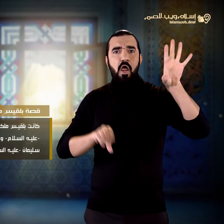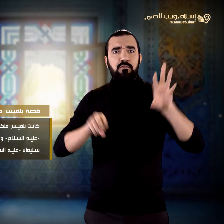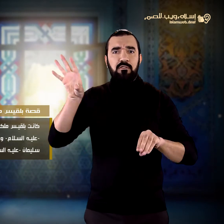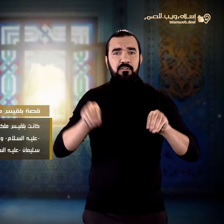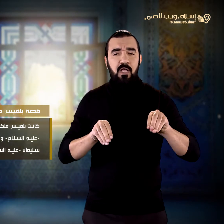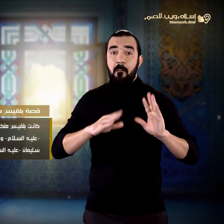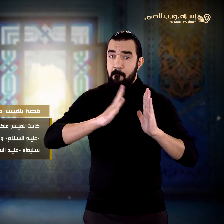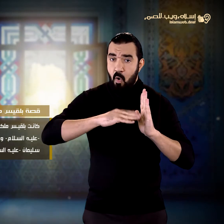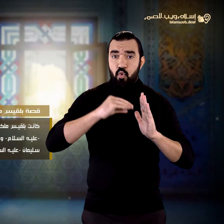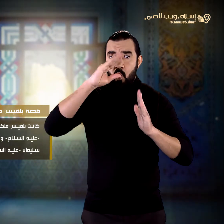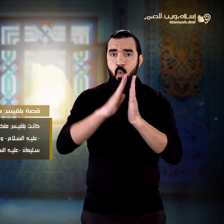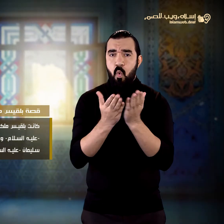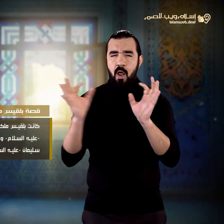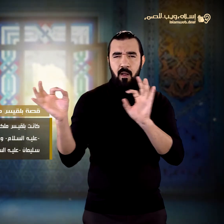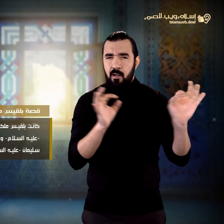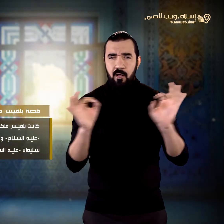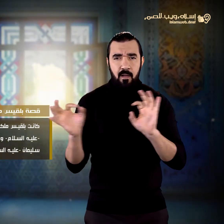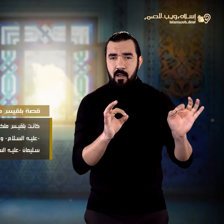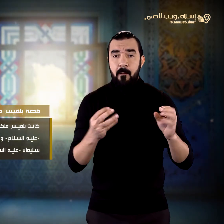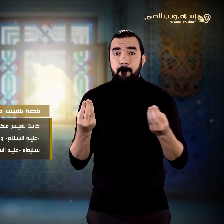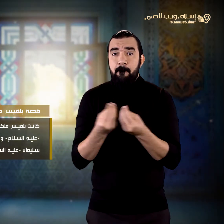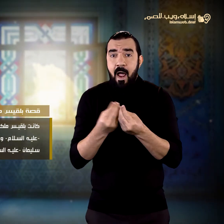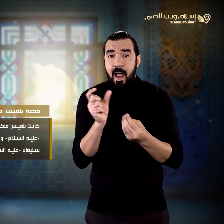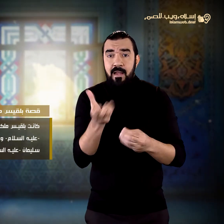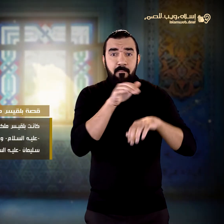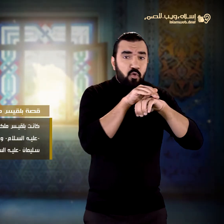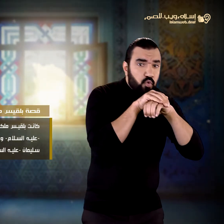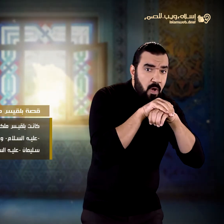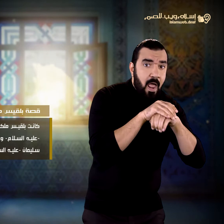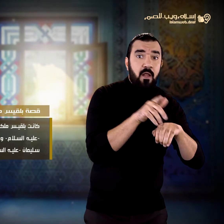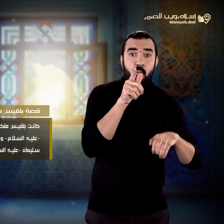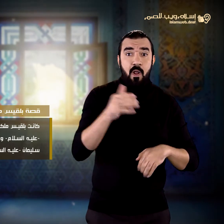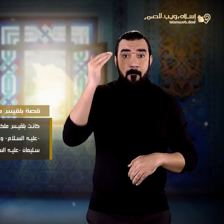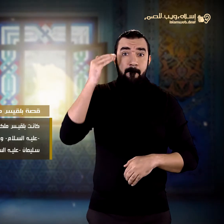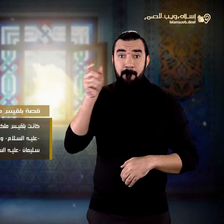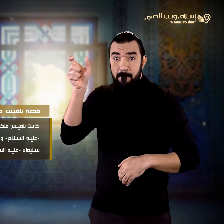السلام كما وصفها برجاحة العقل والحكمة